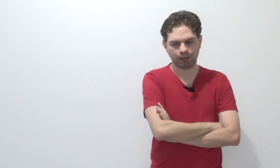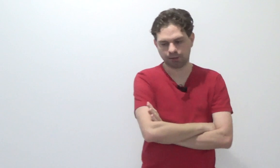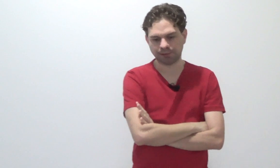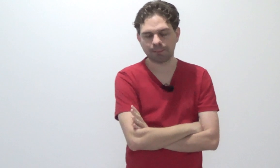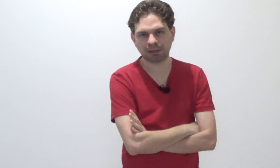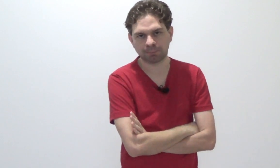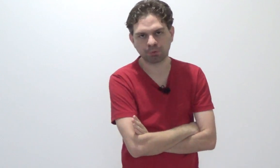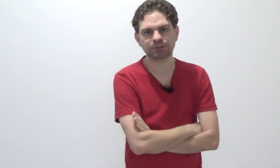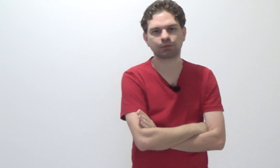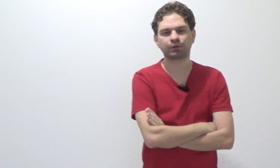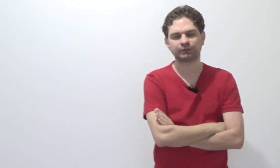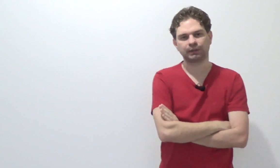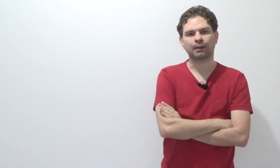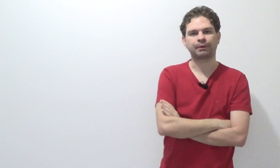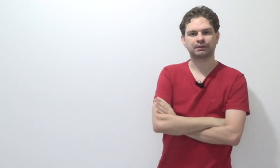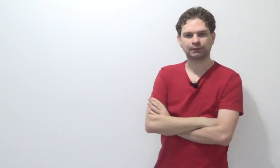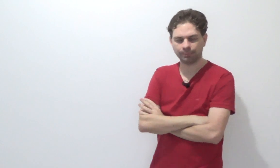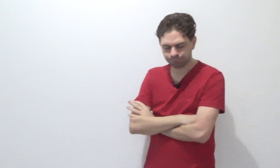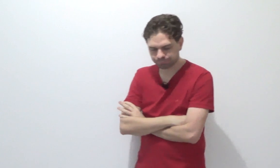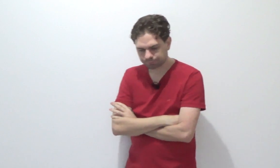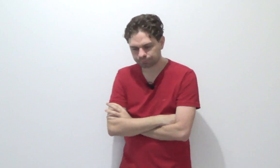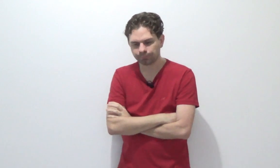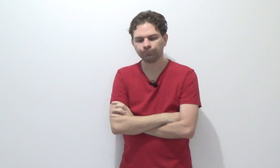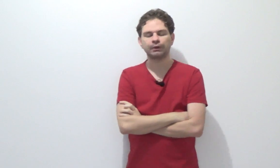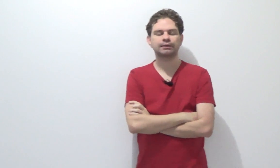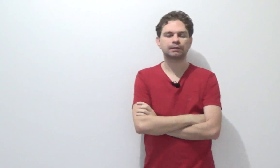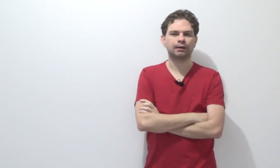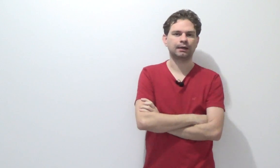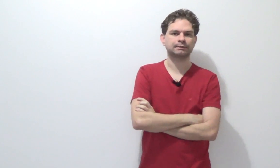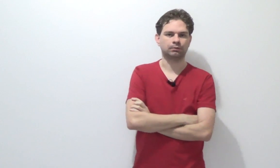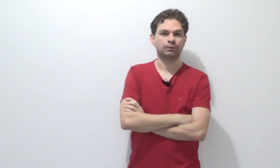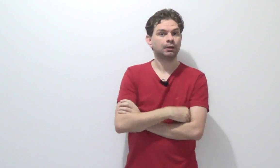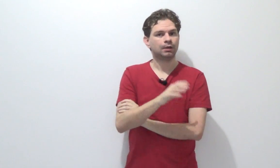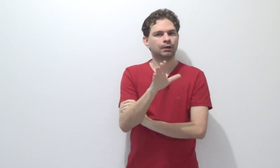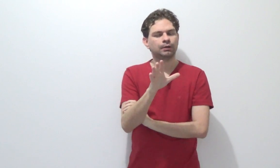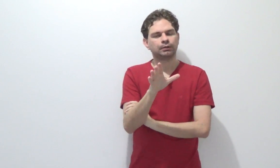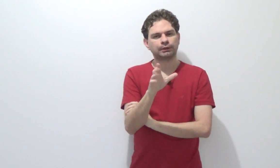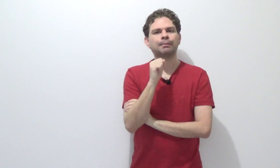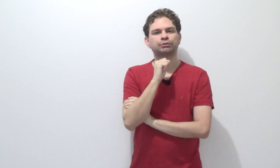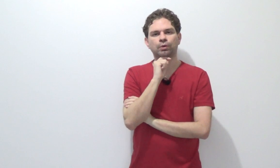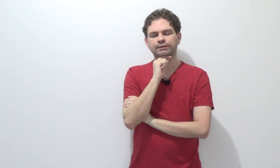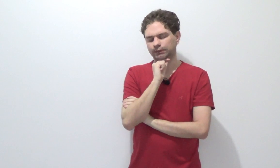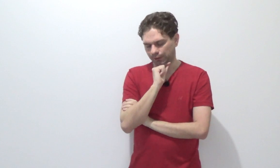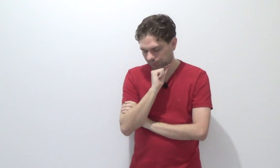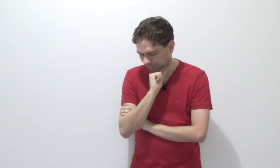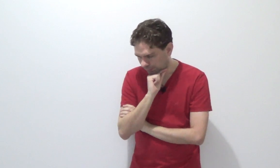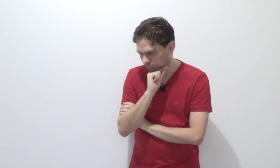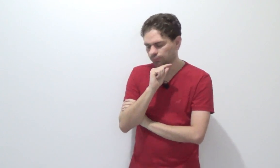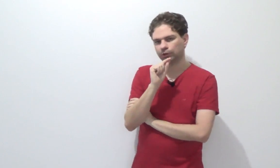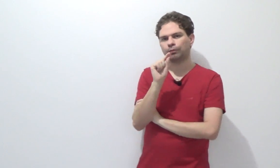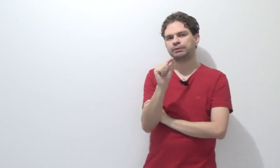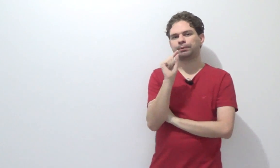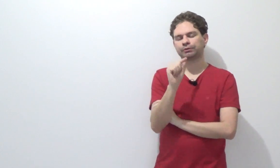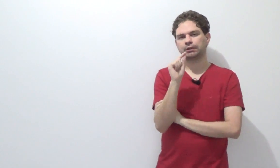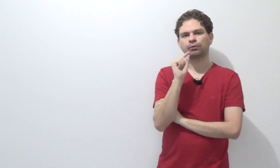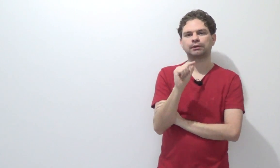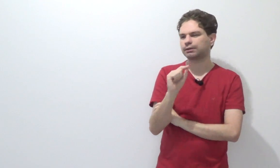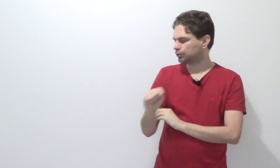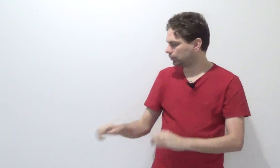determinada posição que você tem que apresentar. Essa ação. Tem mais coisa? Tem, claro. Eu vou pedir pra você anotar assim,